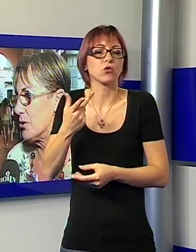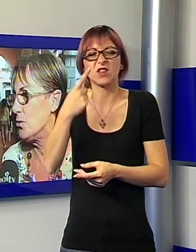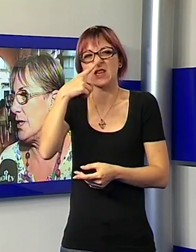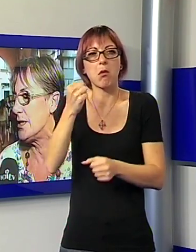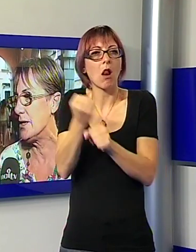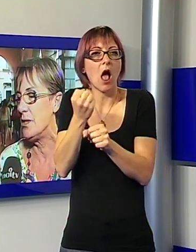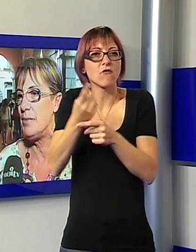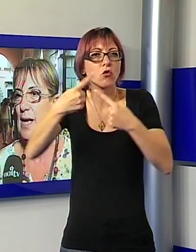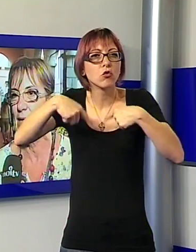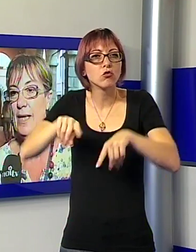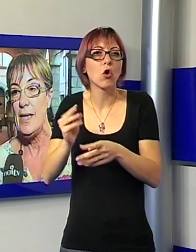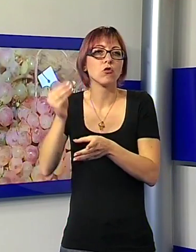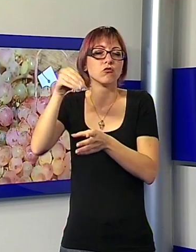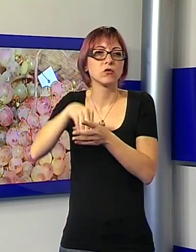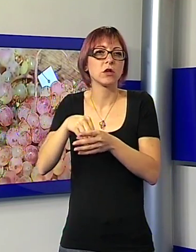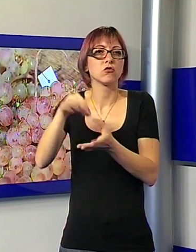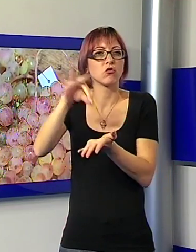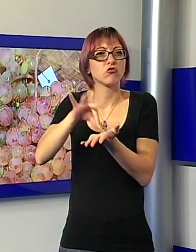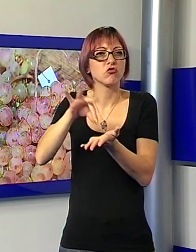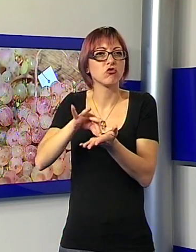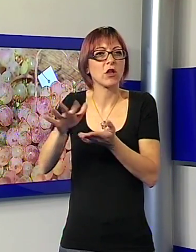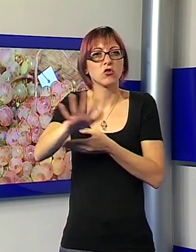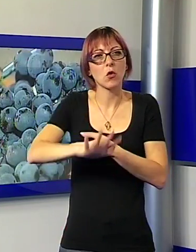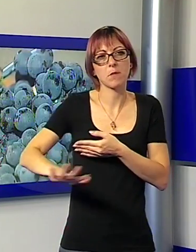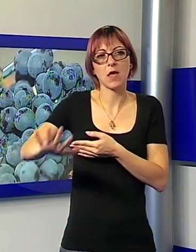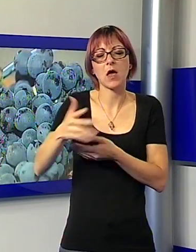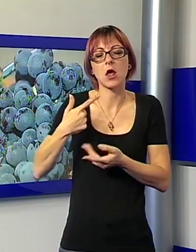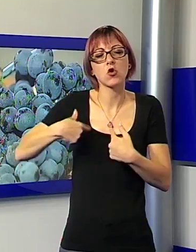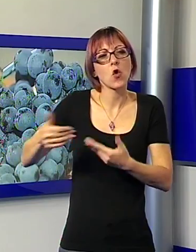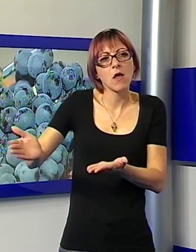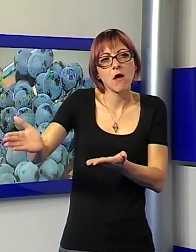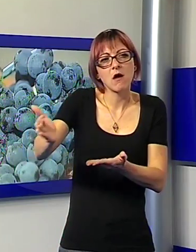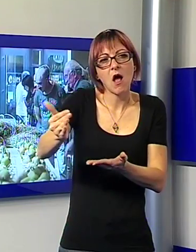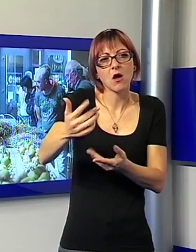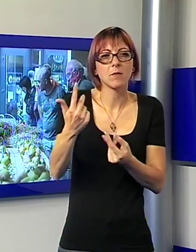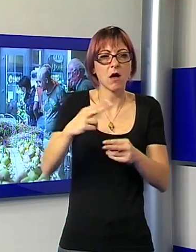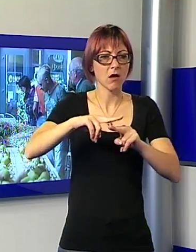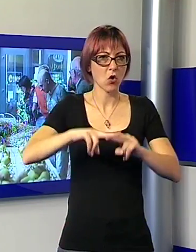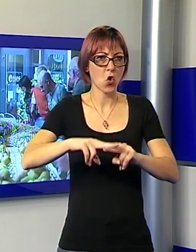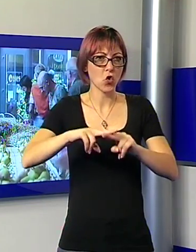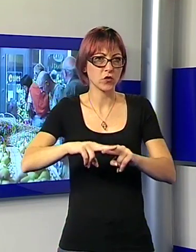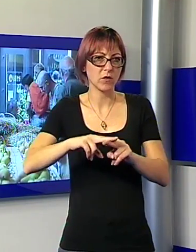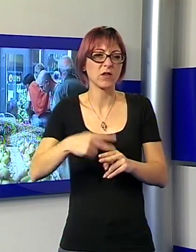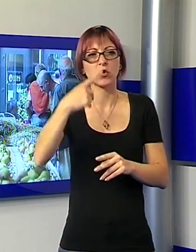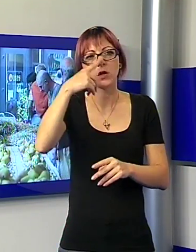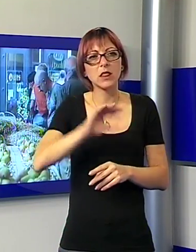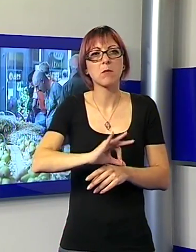su al centro La Piana di raccolta e conservazione sia di frutti che di vitigni di cui qui c'è un